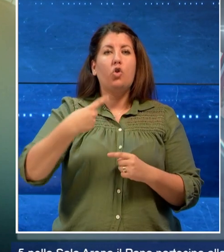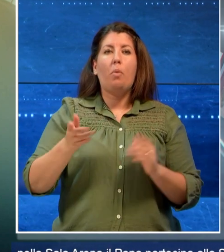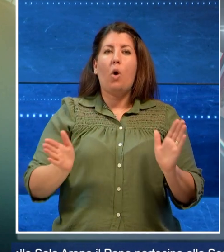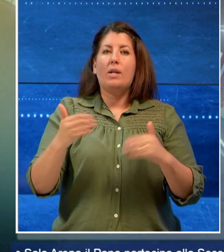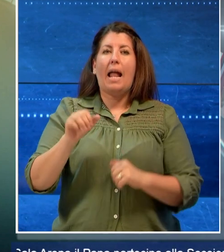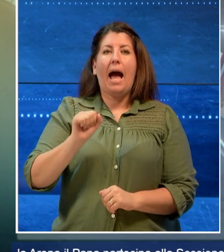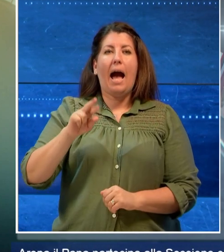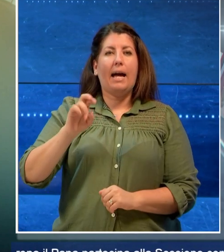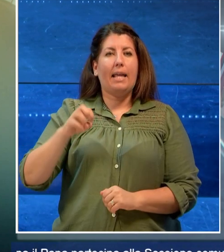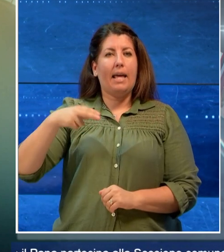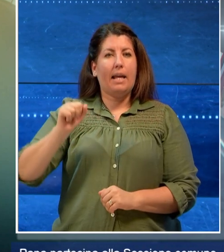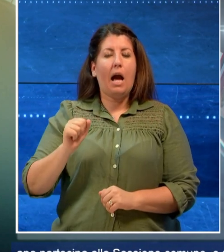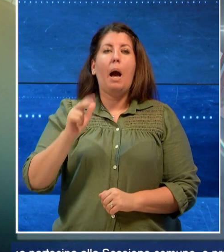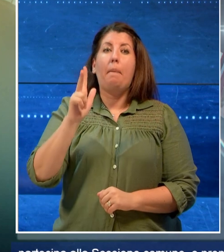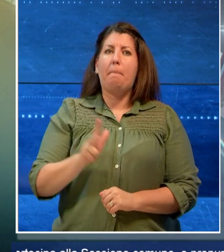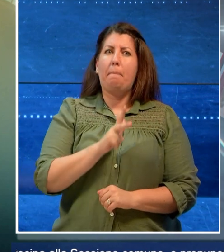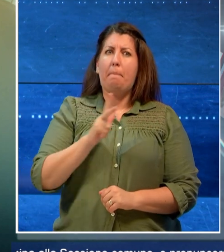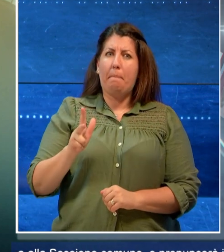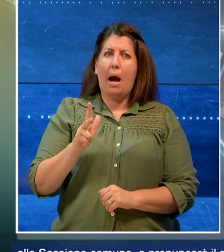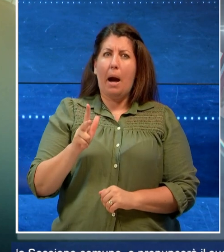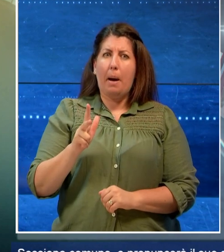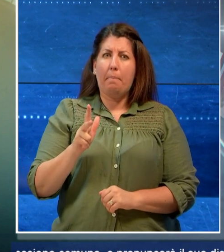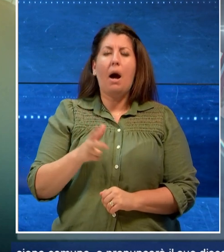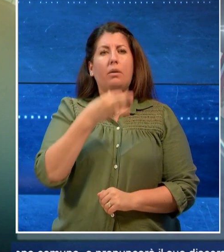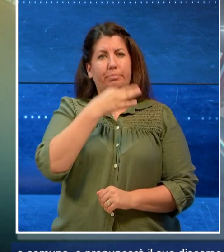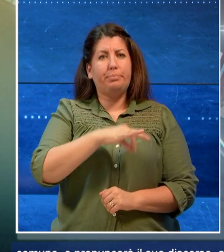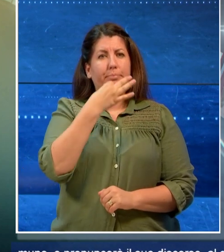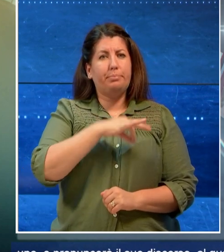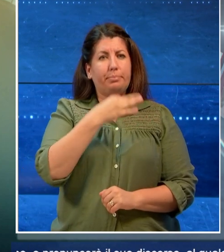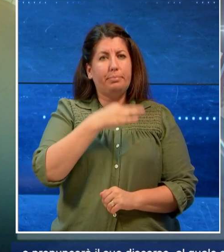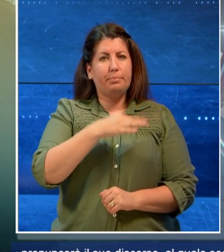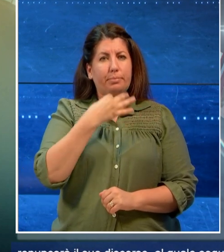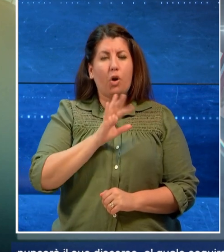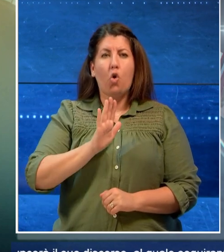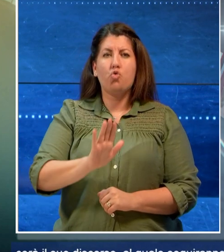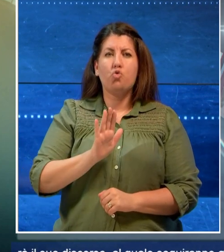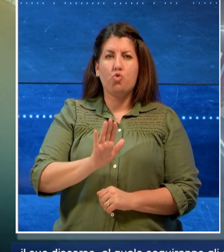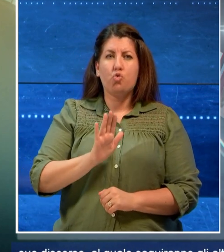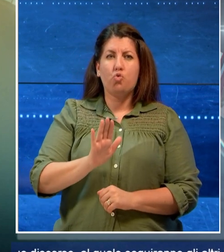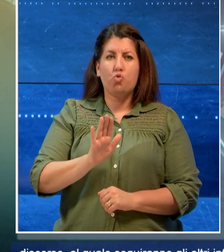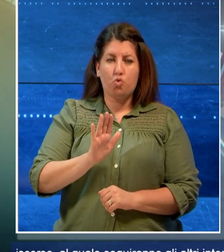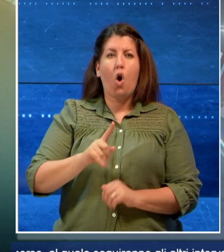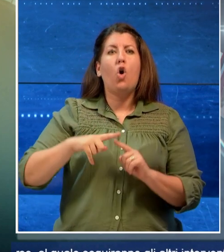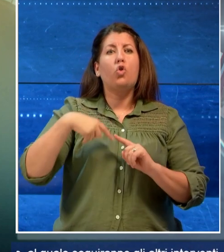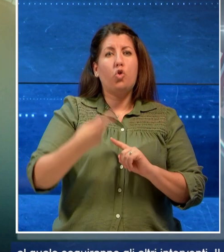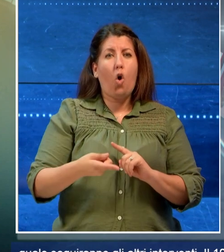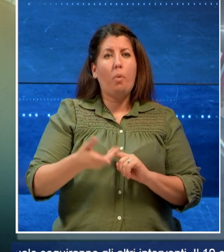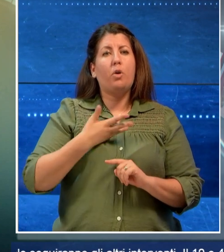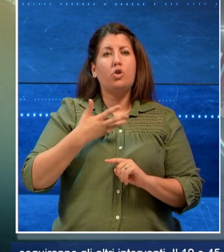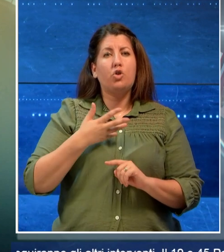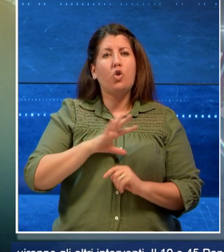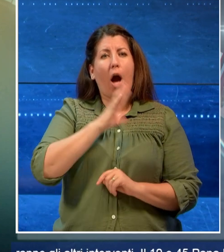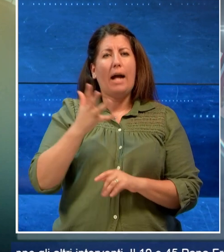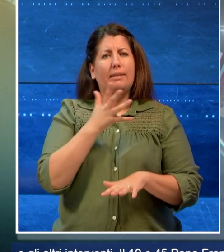partecipa alla sessione comune e pronuncerà il suo discorso, al quale seguiranno altri